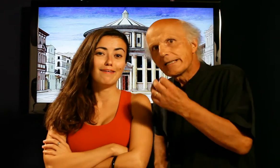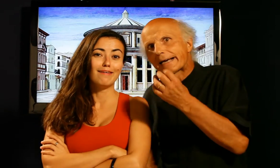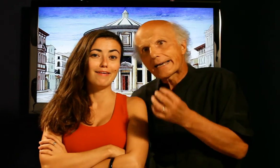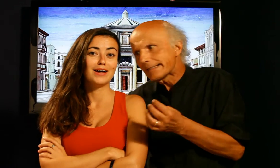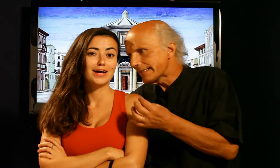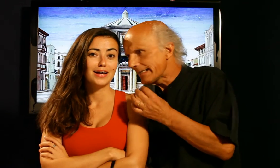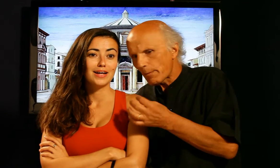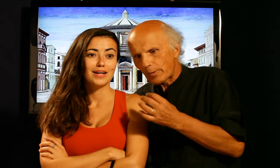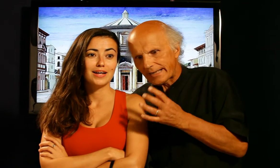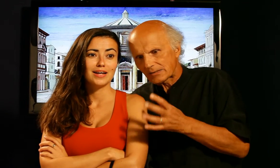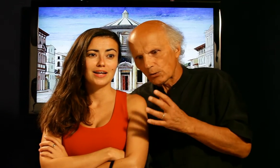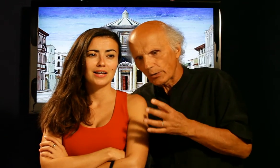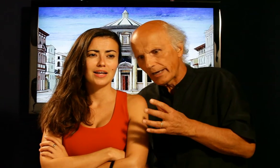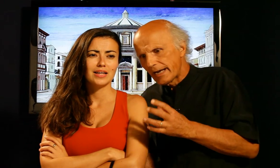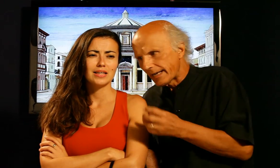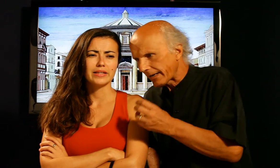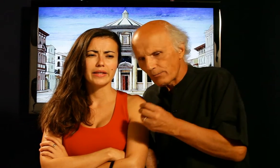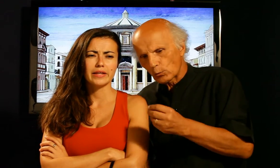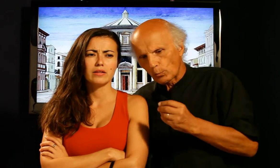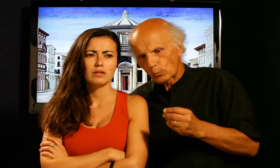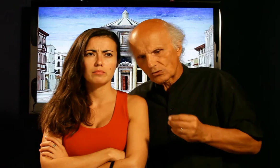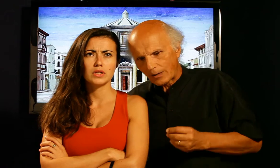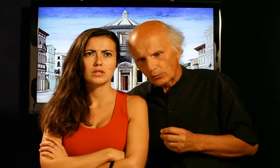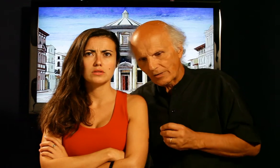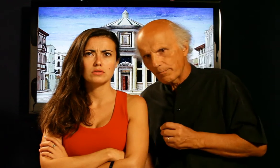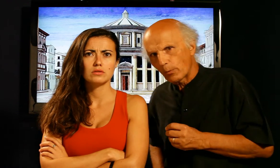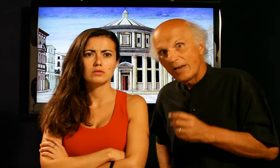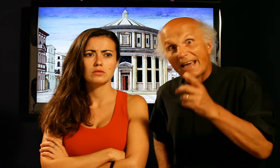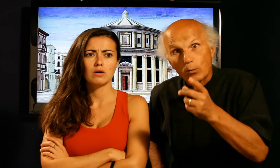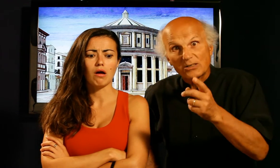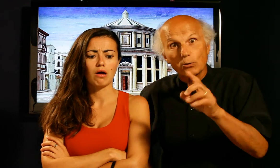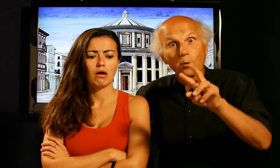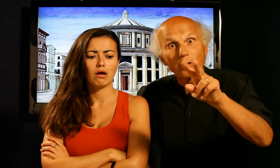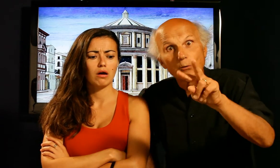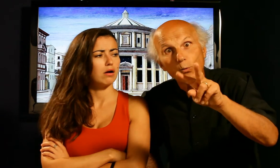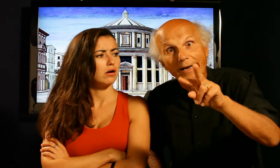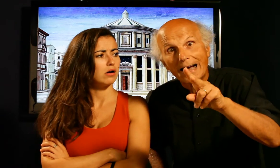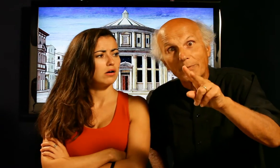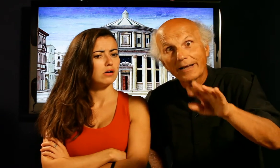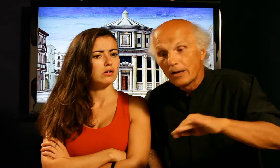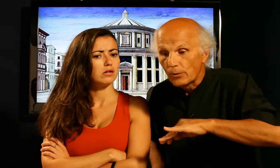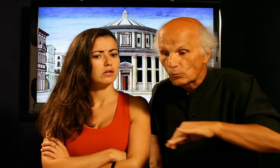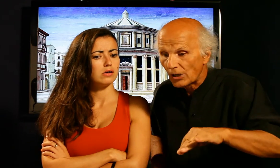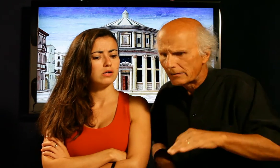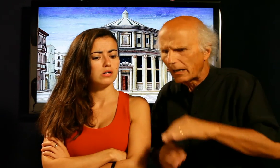decreti di applicazione che arrivano dopo un sacco di tempo e questo con le due camere non c'entra